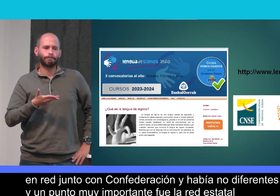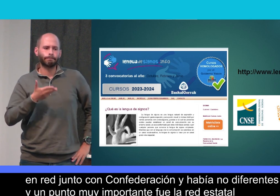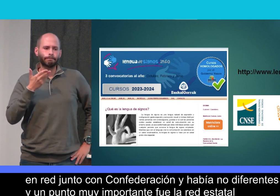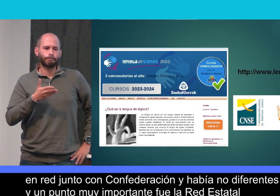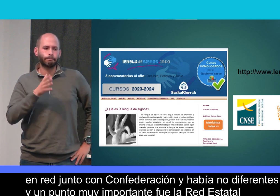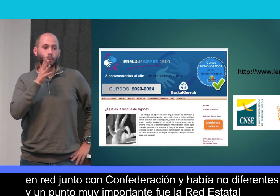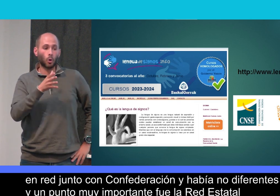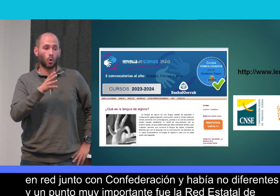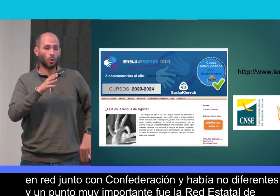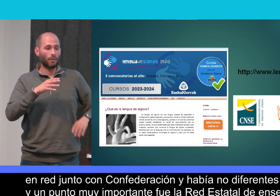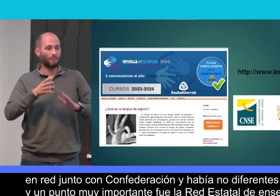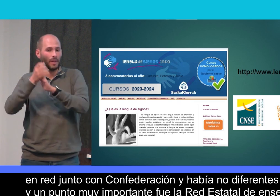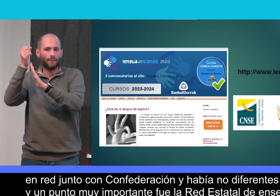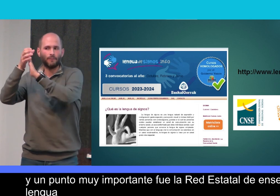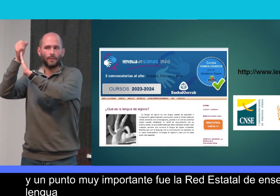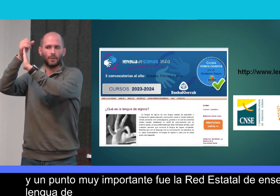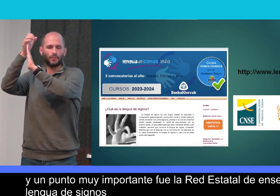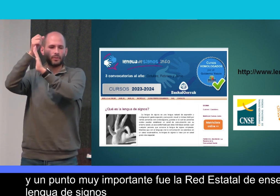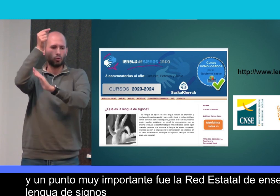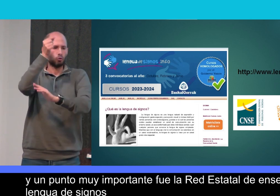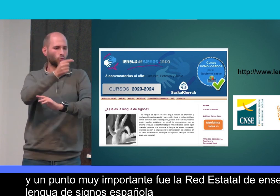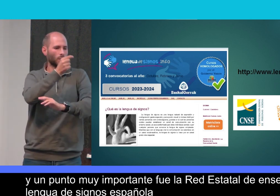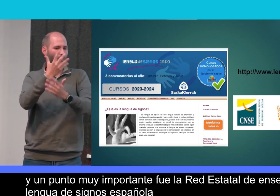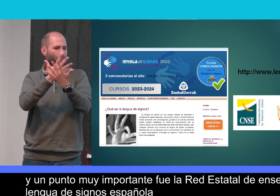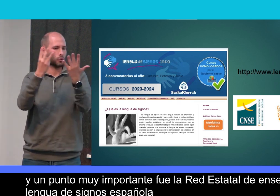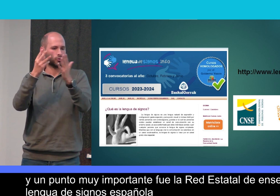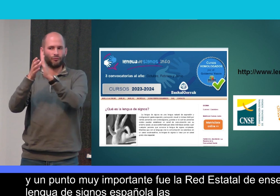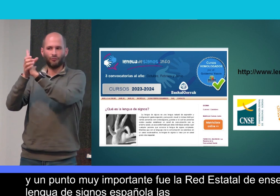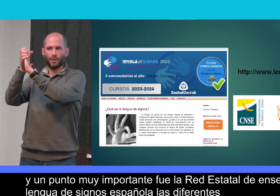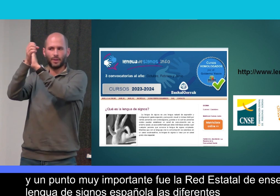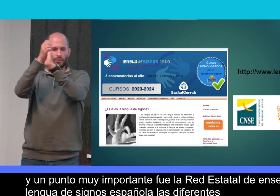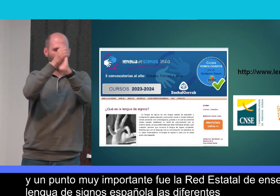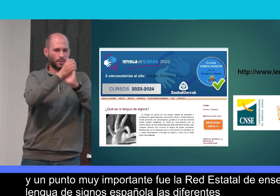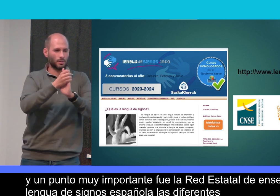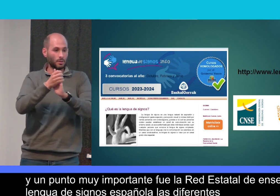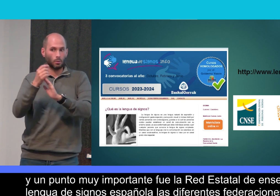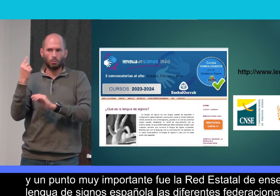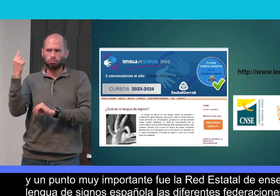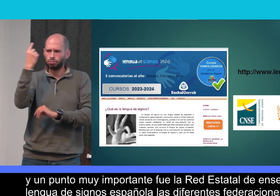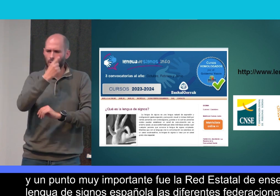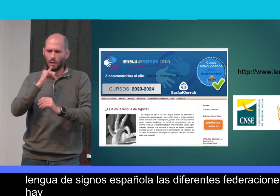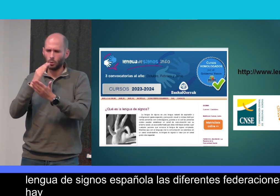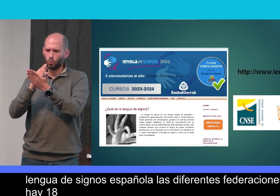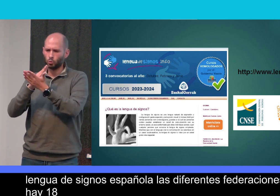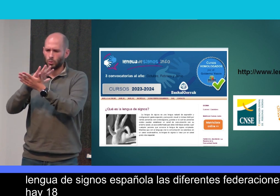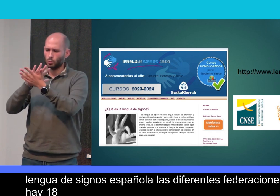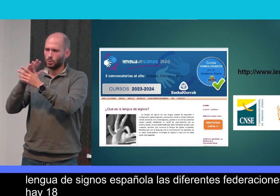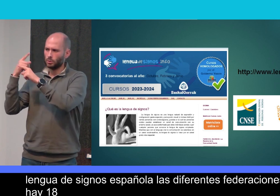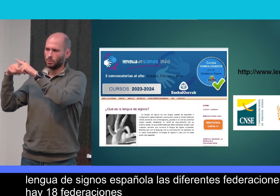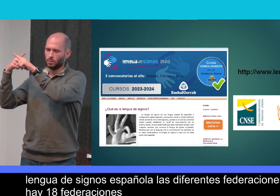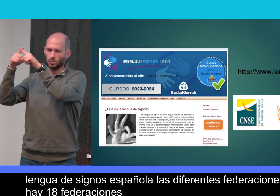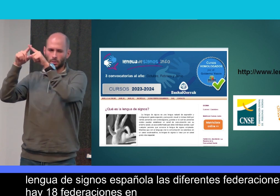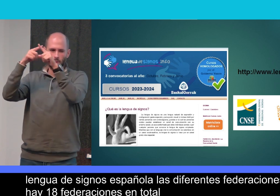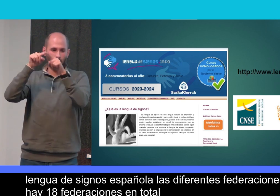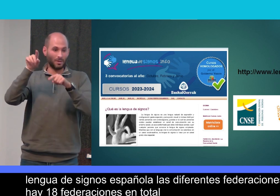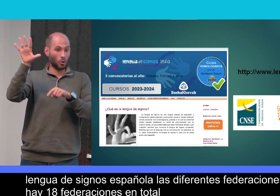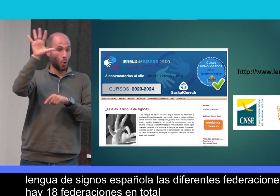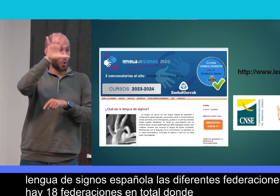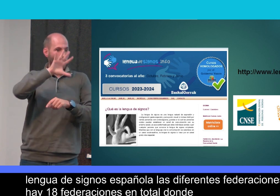enseñanza de lengua de signos española. Las diferentes federaciones, bueno, hay 18 federaciones en total, donde en todas las